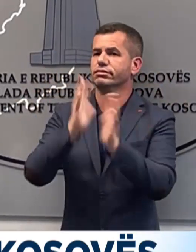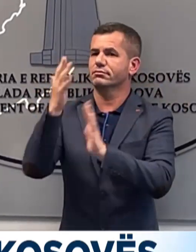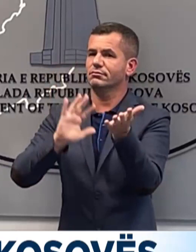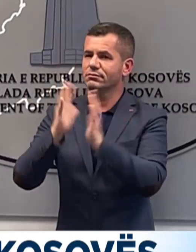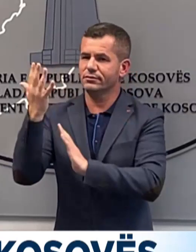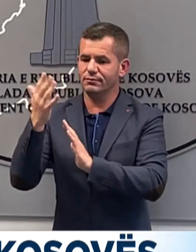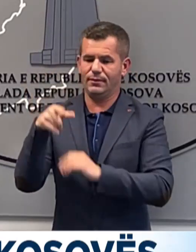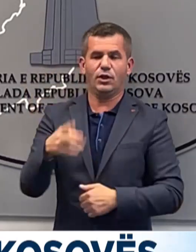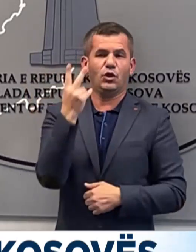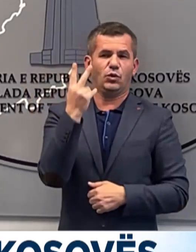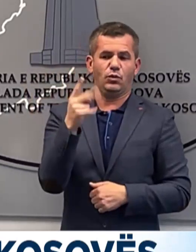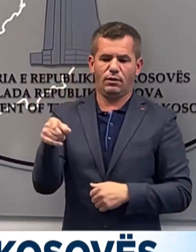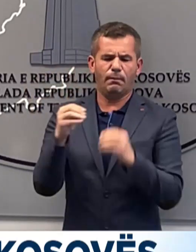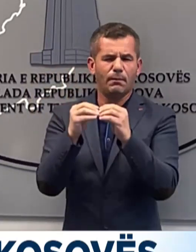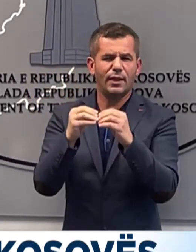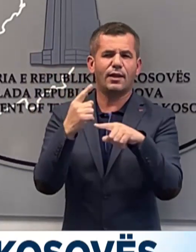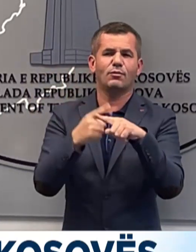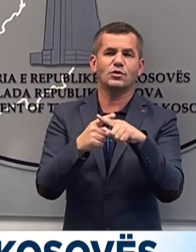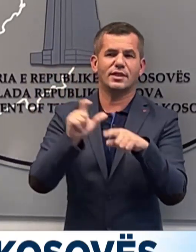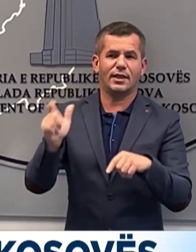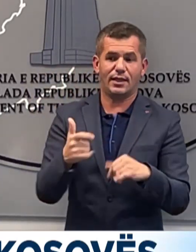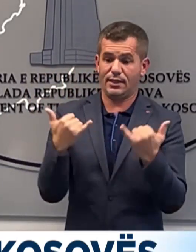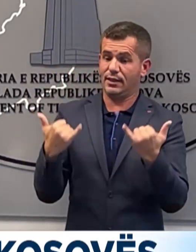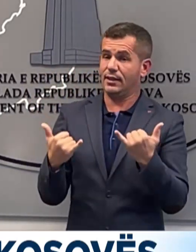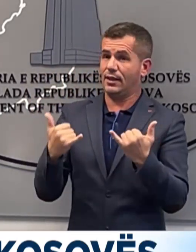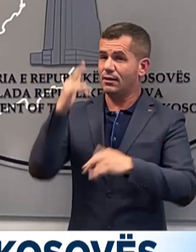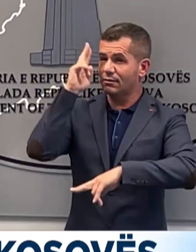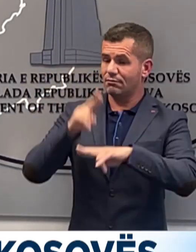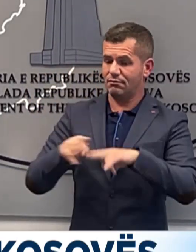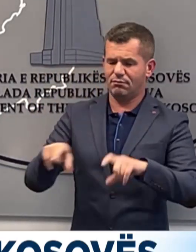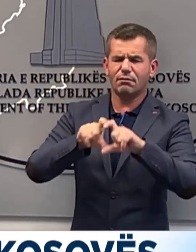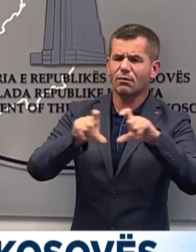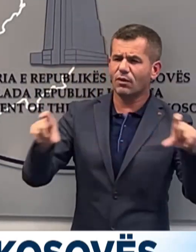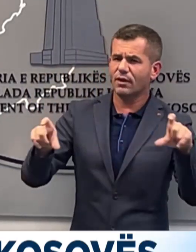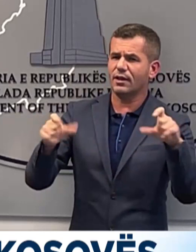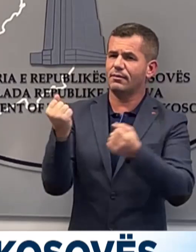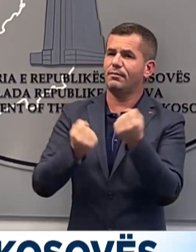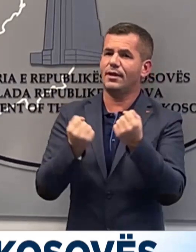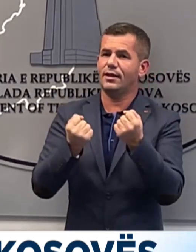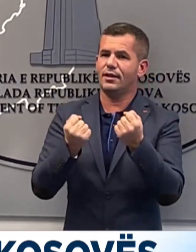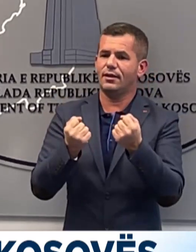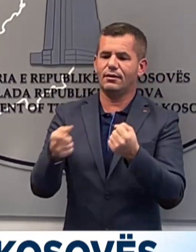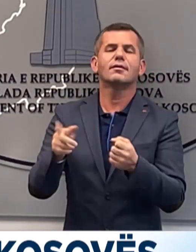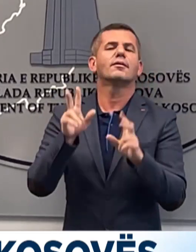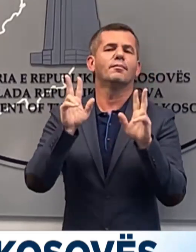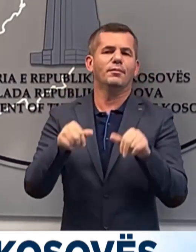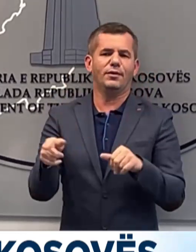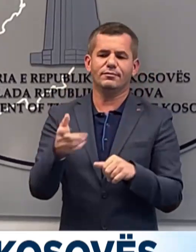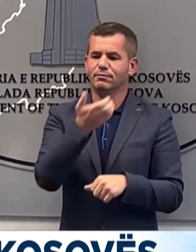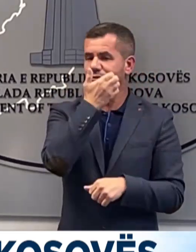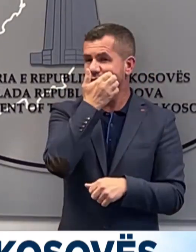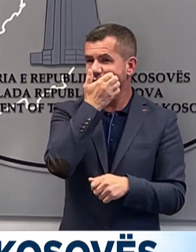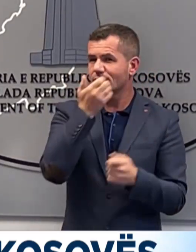dërtesat në bërnjak dhe jarinje. Tash, kër vendosëm reciprocitetin me targat automjetëve, kanë blokuar rrugën